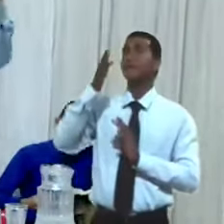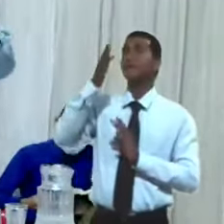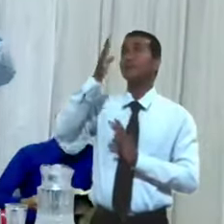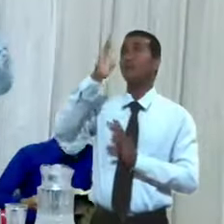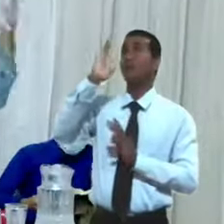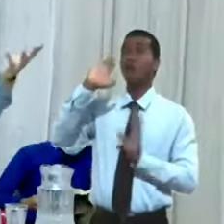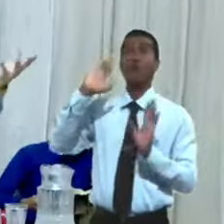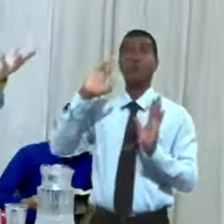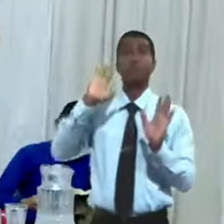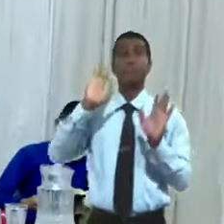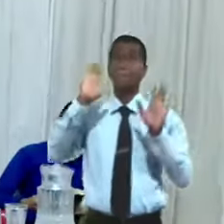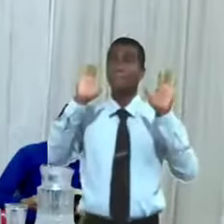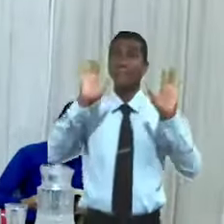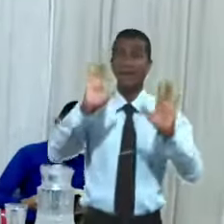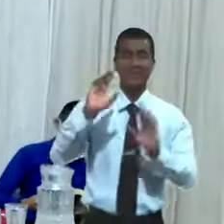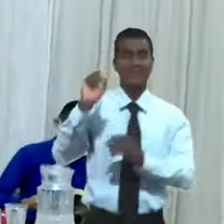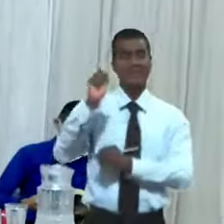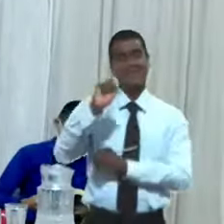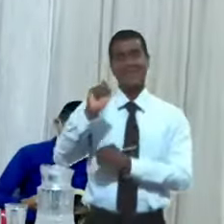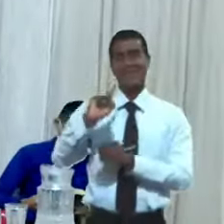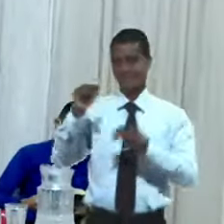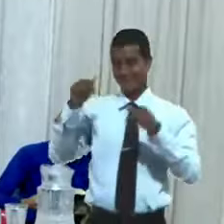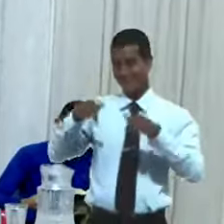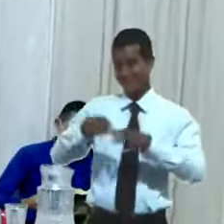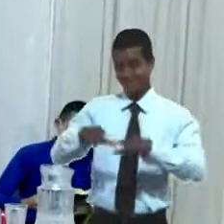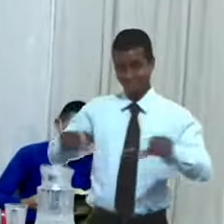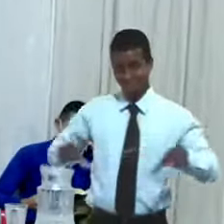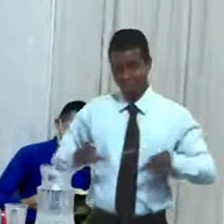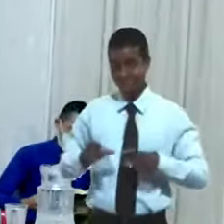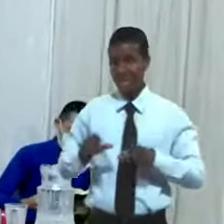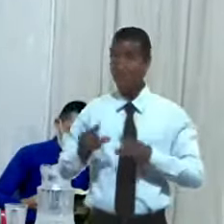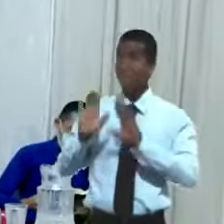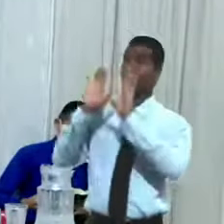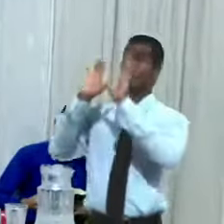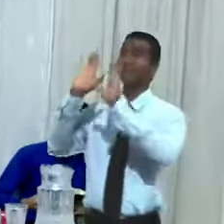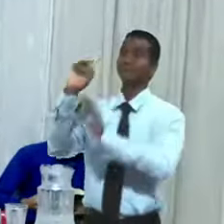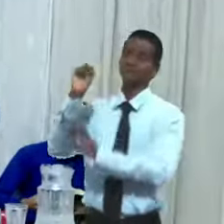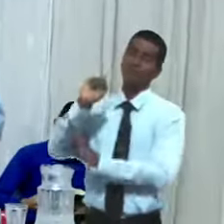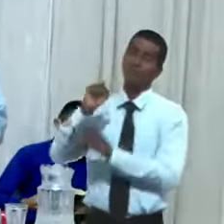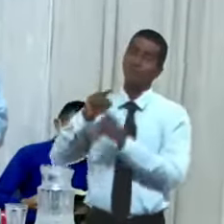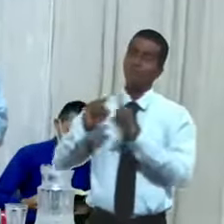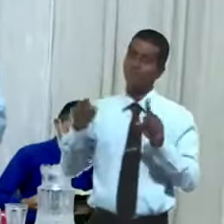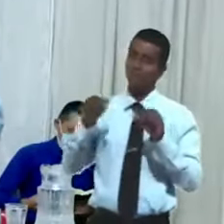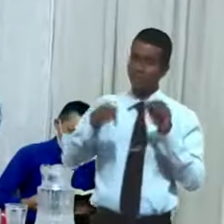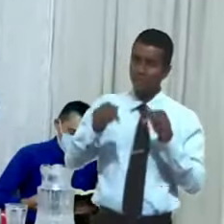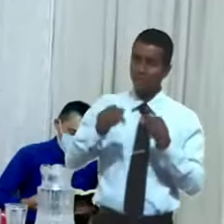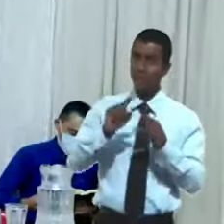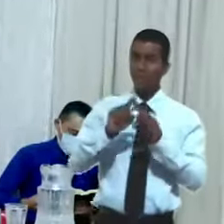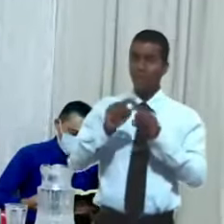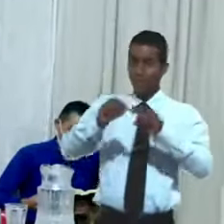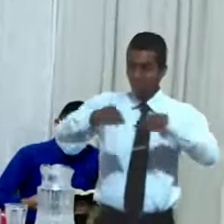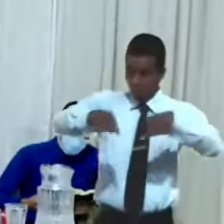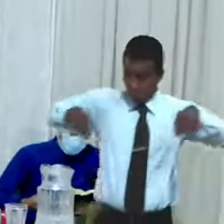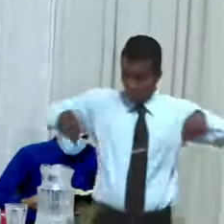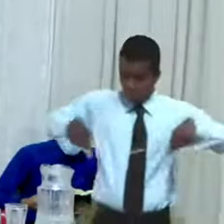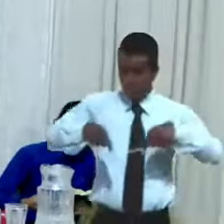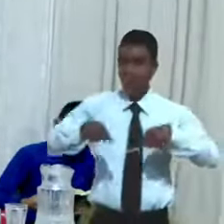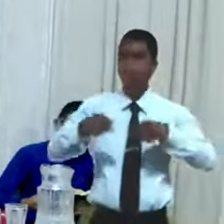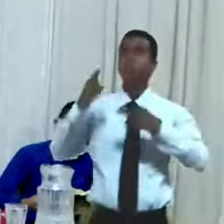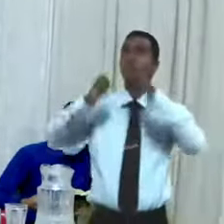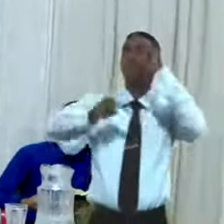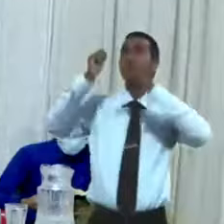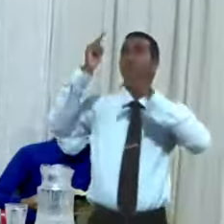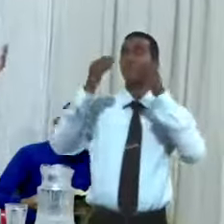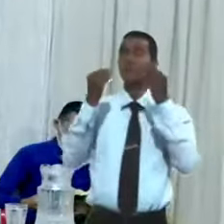los cielos de los cielos, mucho menos este lugar. Sin embargo, este lugar ha sido construido para que su nombre sea adorado,